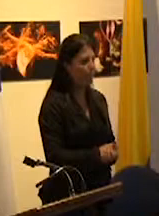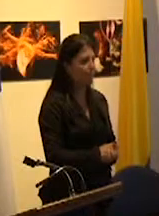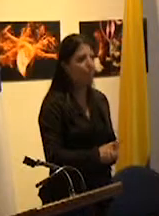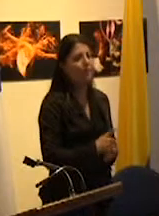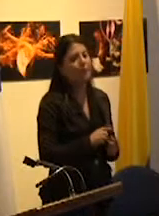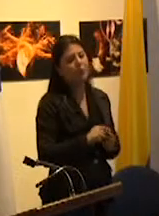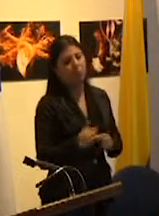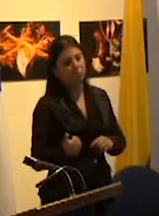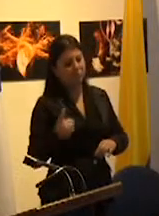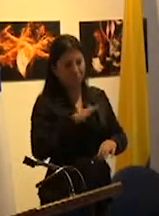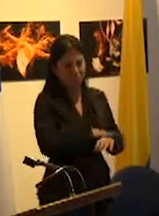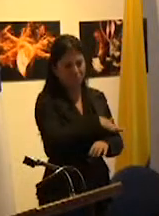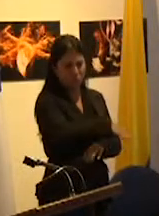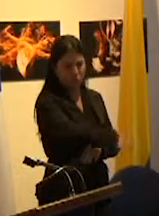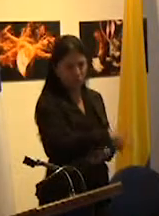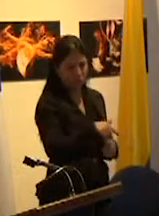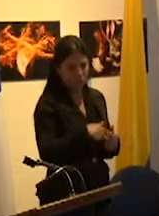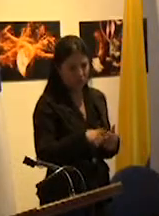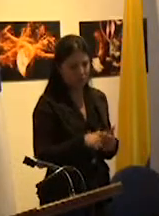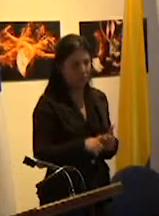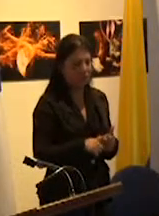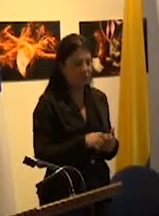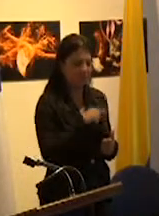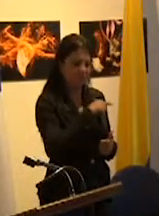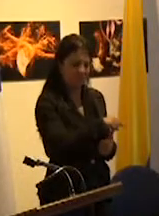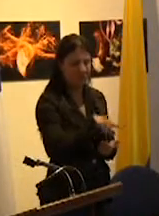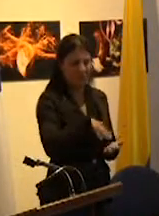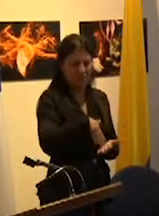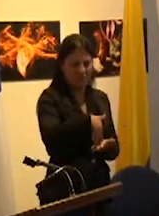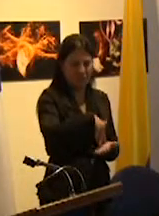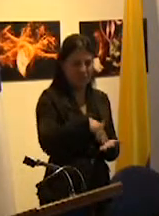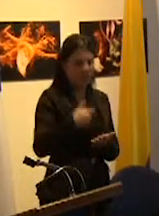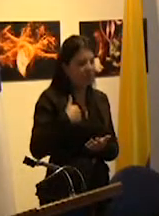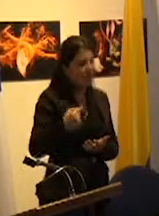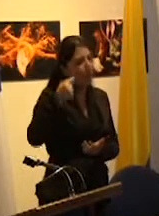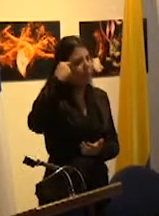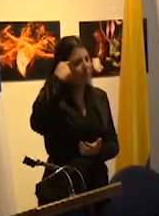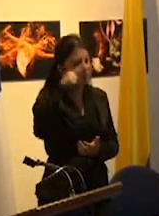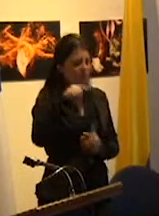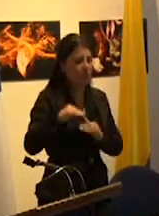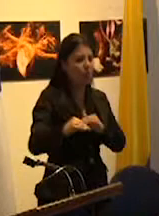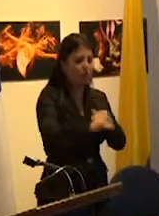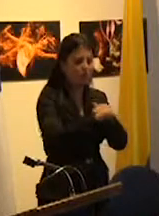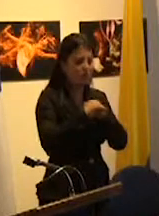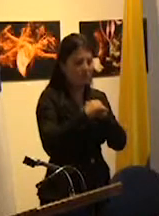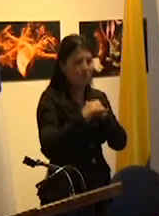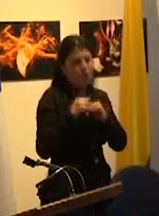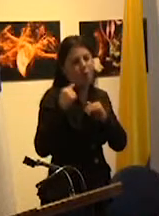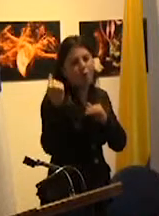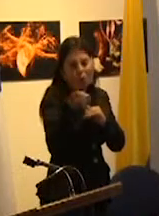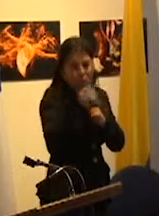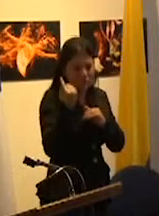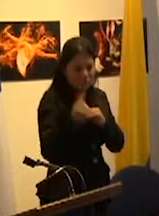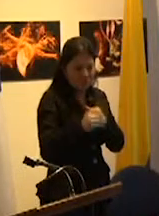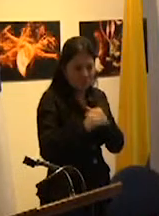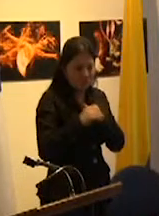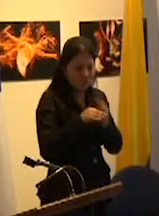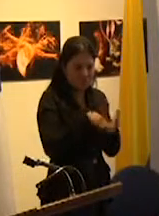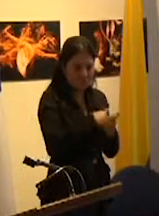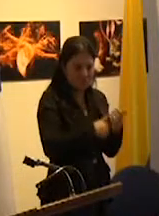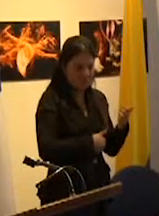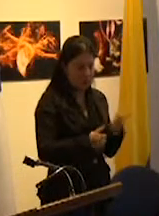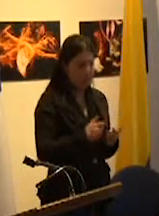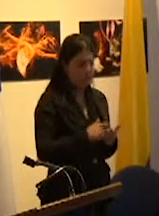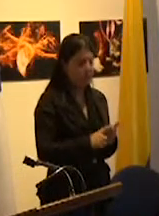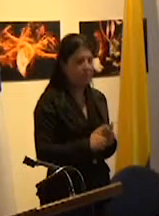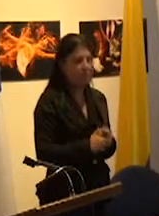una otra consecuencia de este debilitamiento del pensamiento sobre la igualdad y sobre lo común es